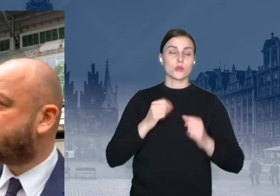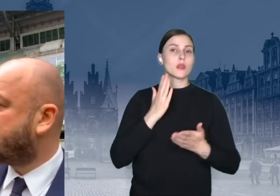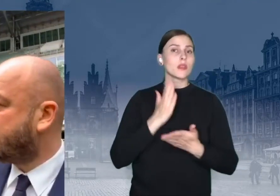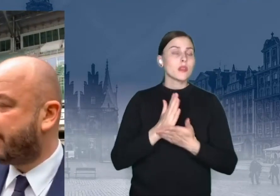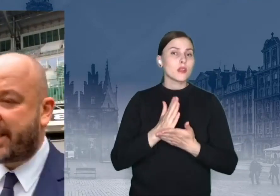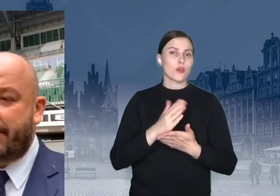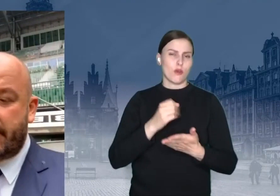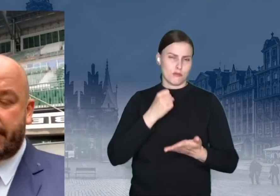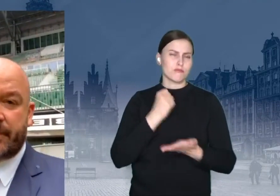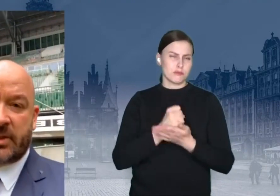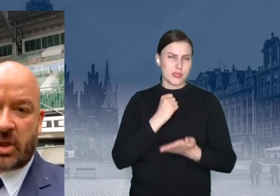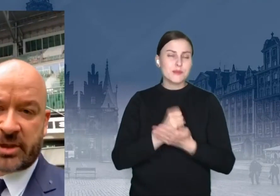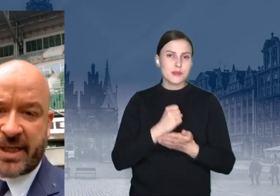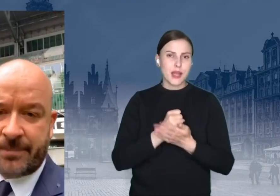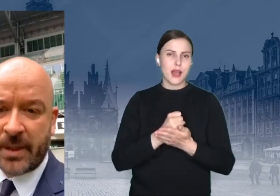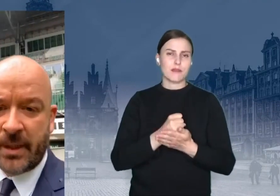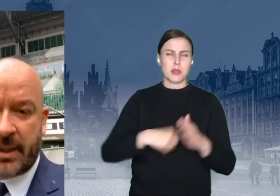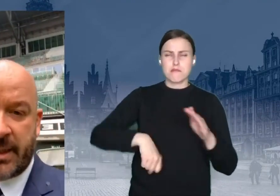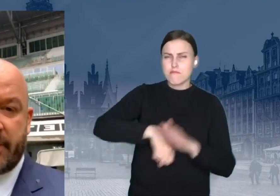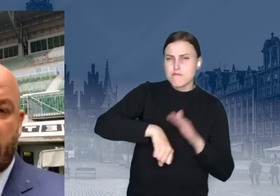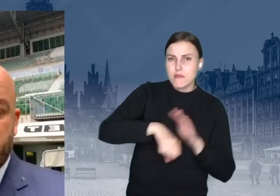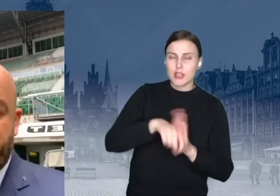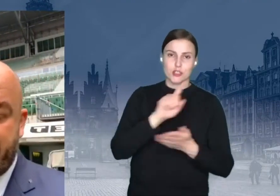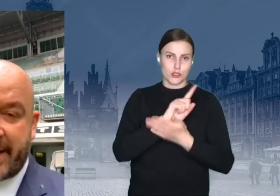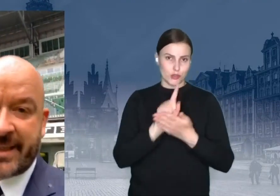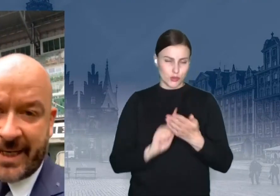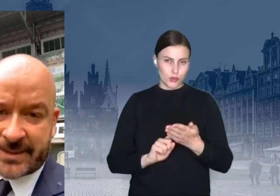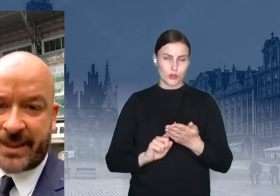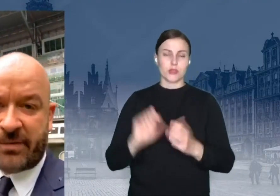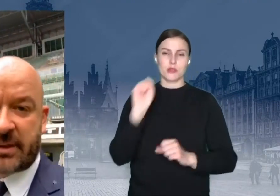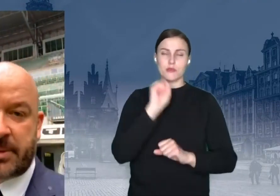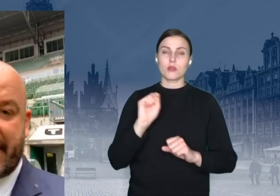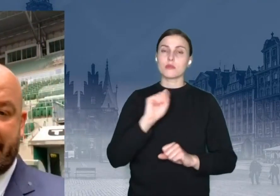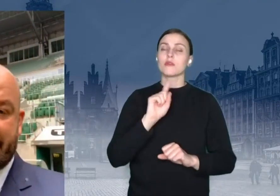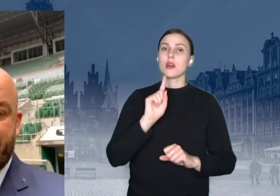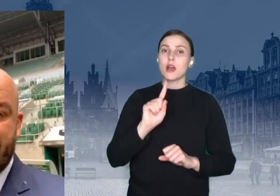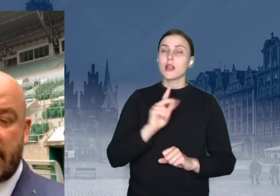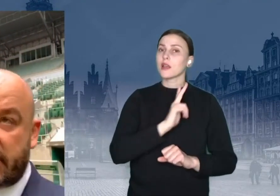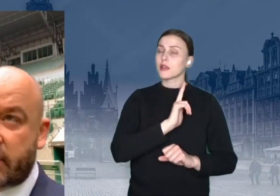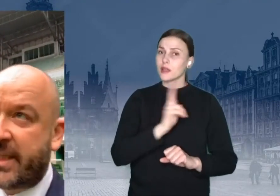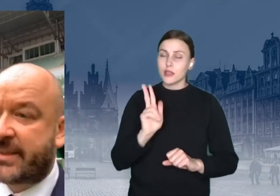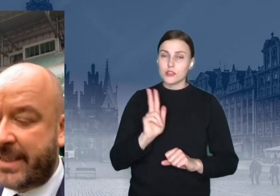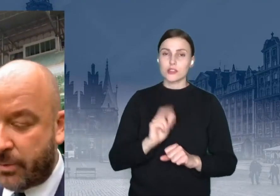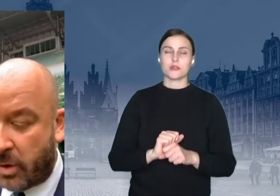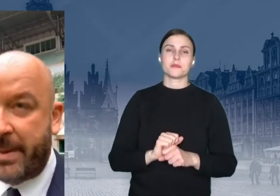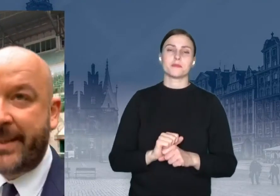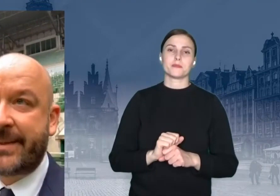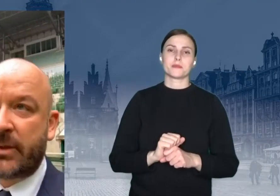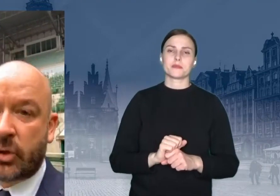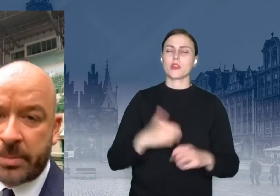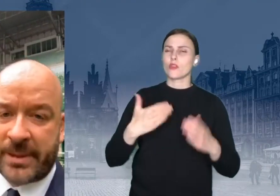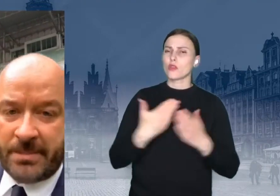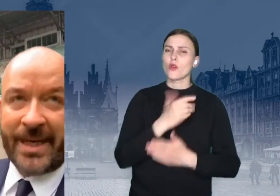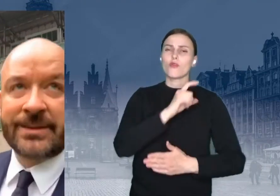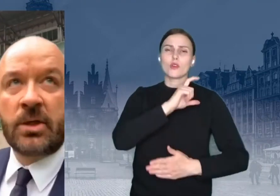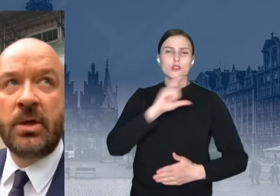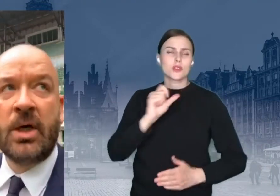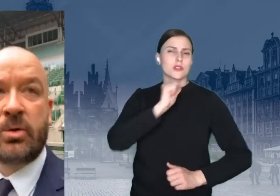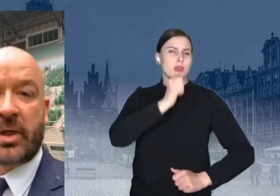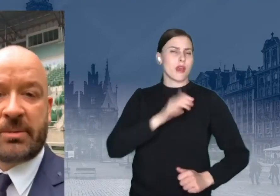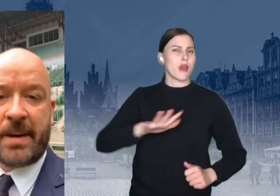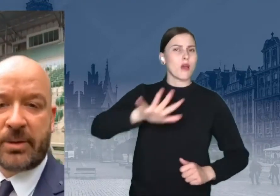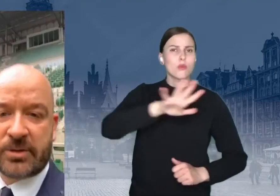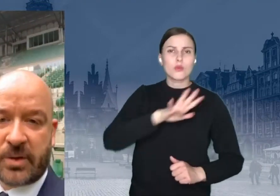z meczami Śląska-Wrocław, ale każde, ja uważam, że każde nowoczesne, europejskie, dumne